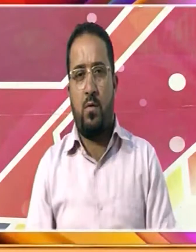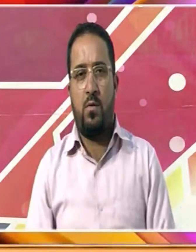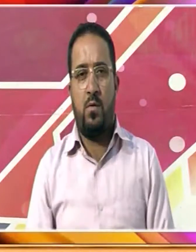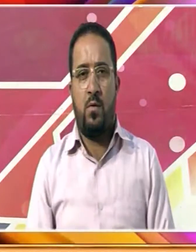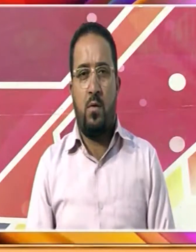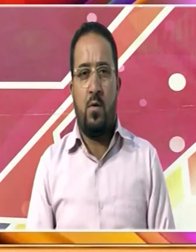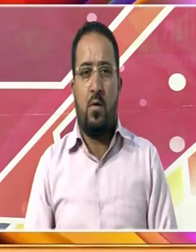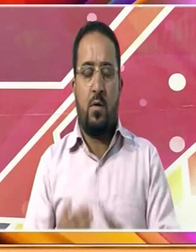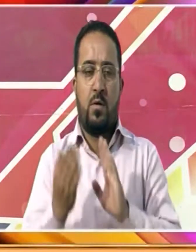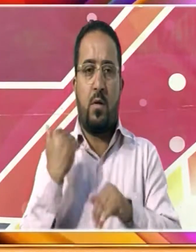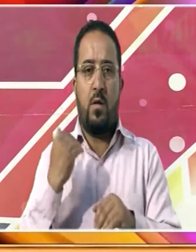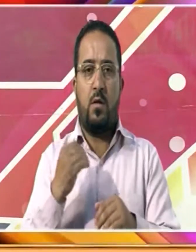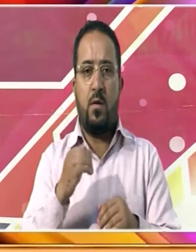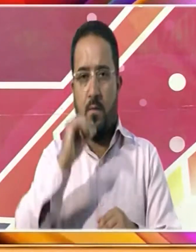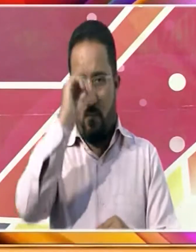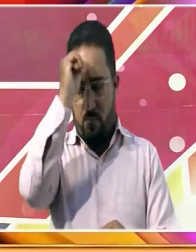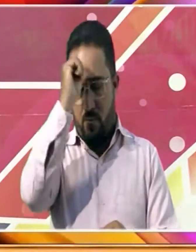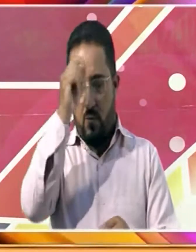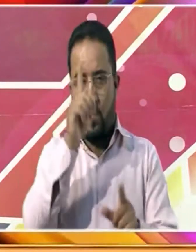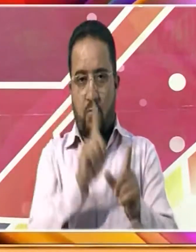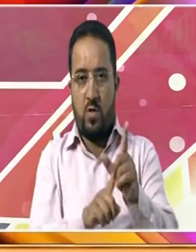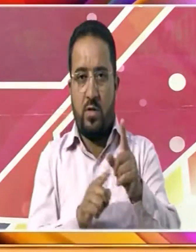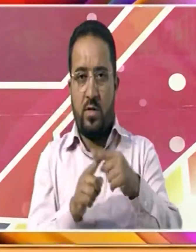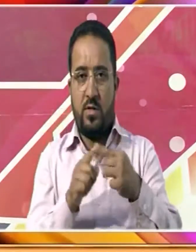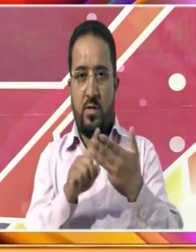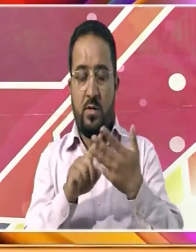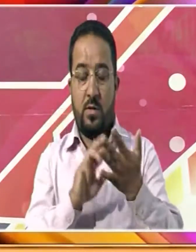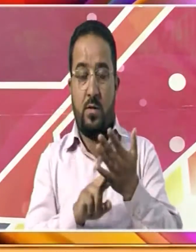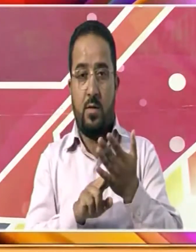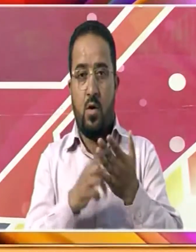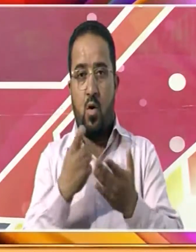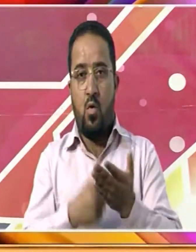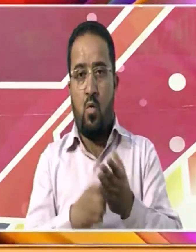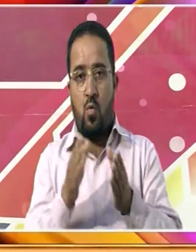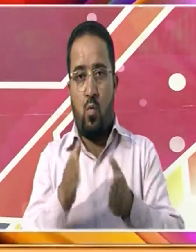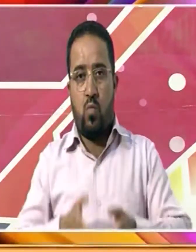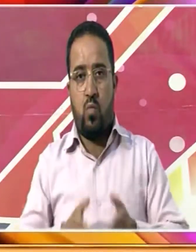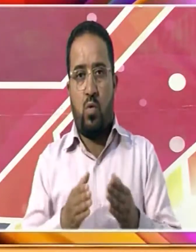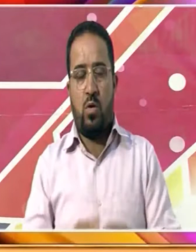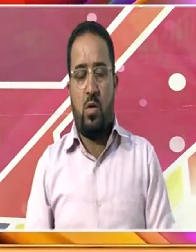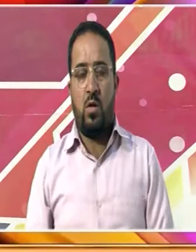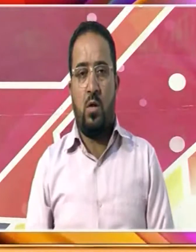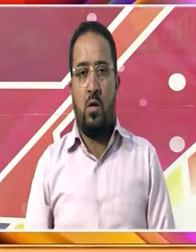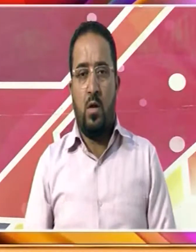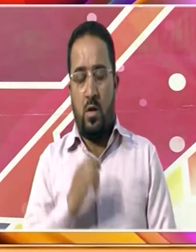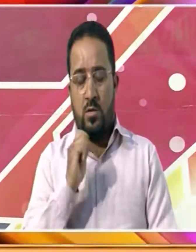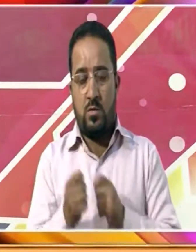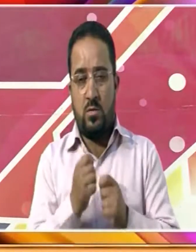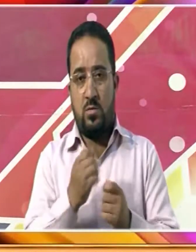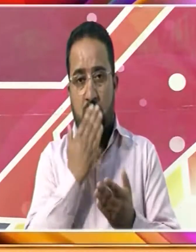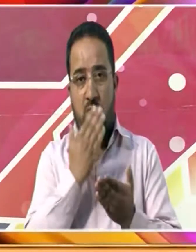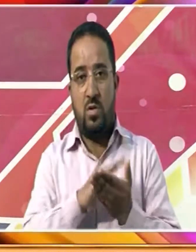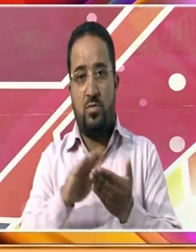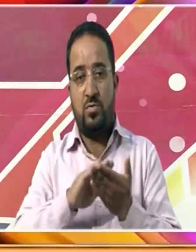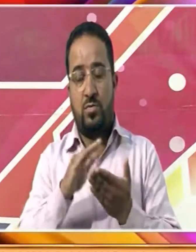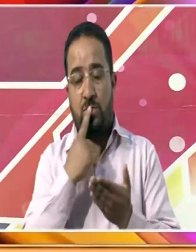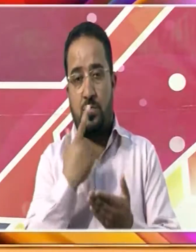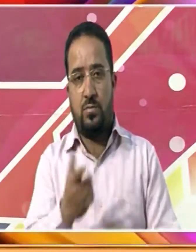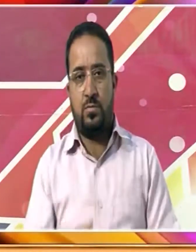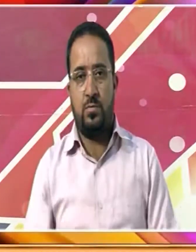کل شریع امرنات یاترہ کے پہل گام راستے پر خصوصی صفائی مہم کا احتمام کیا گیا